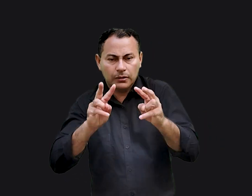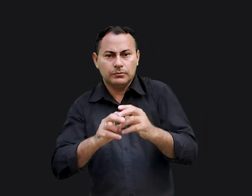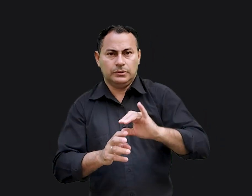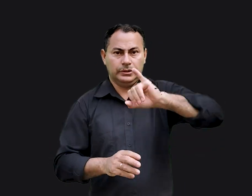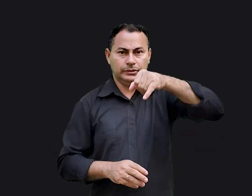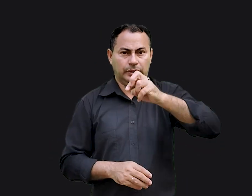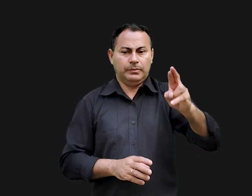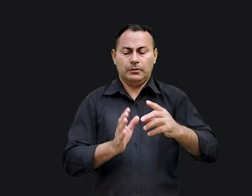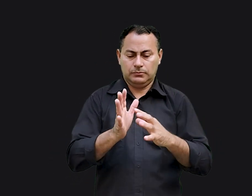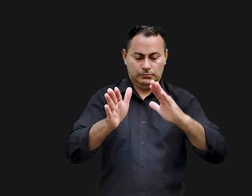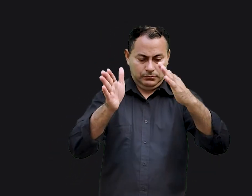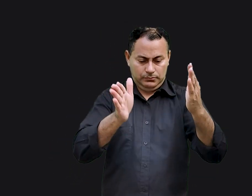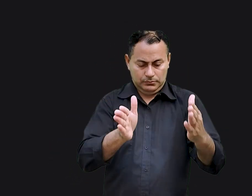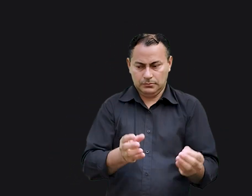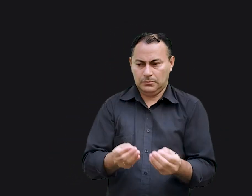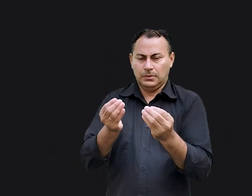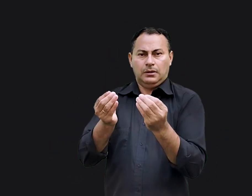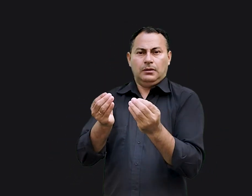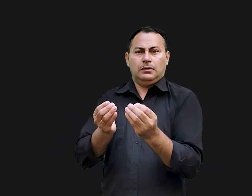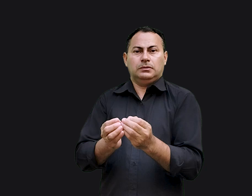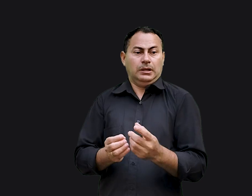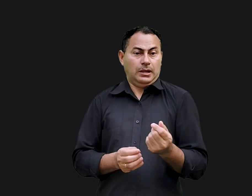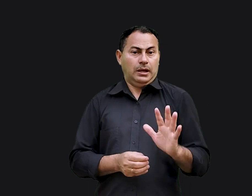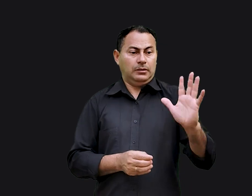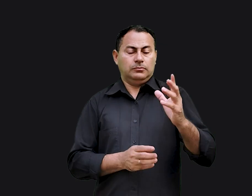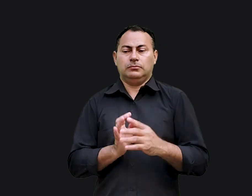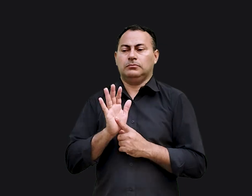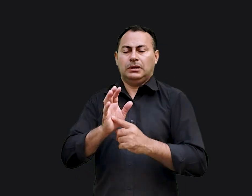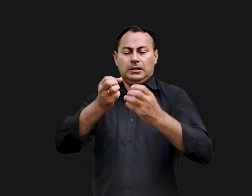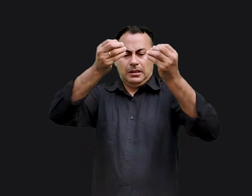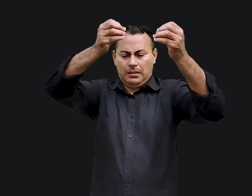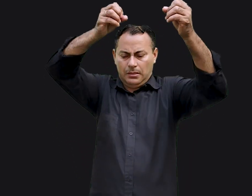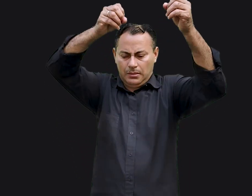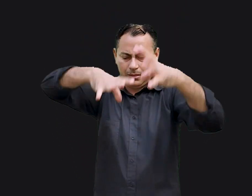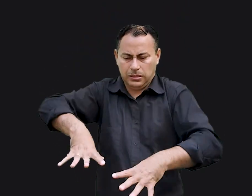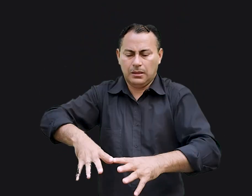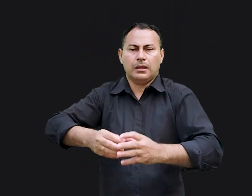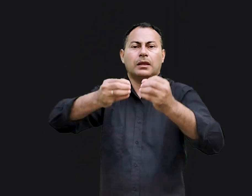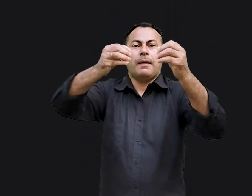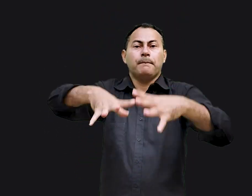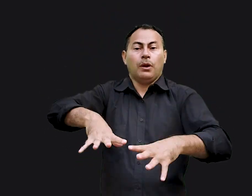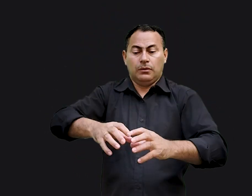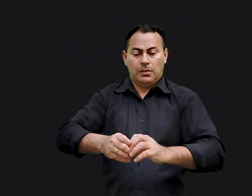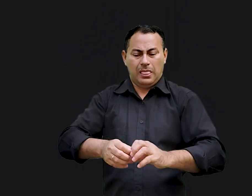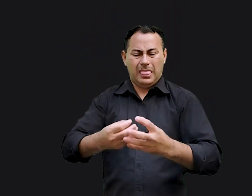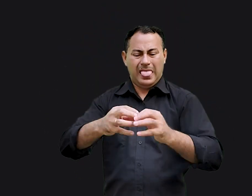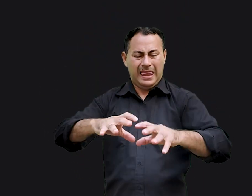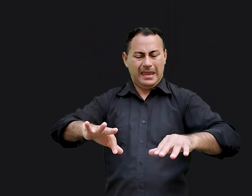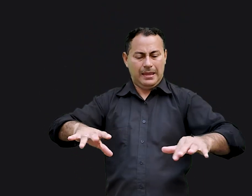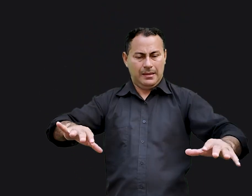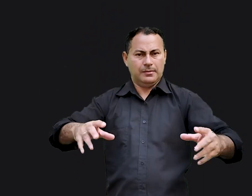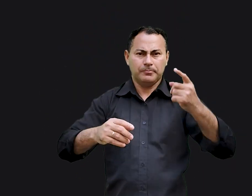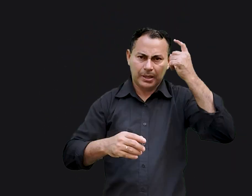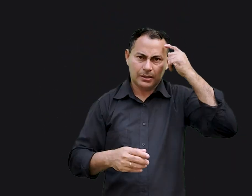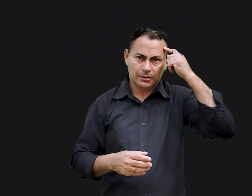Jeremias pegou aquele vaso bonito, que deveria ser caro, e o espatifou no chão. Imagine!